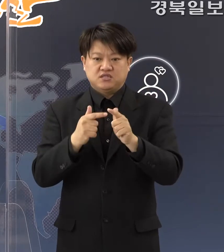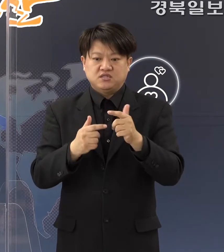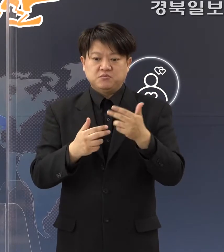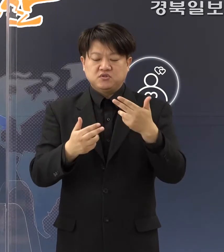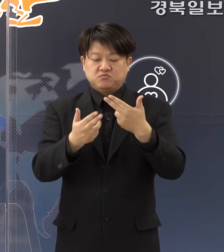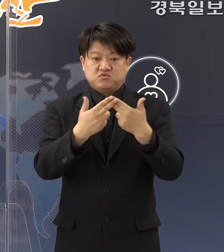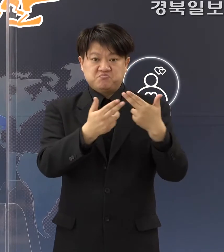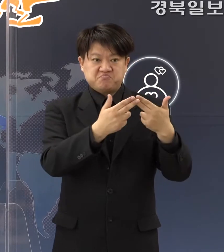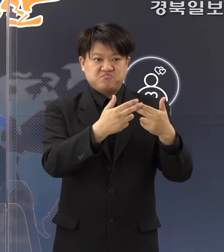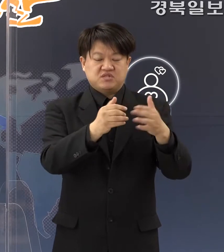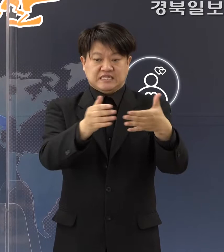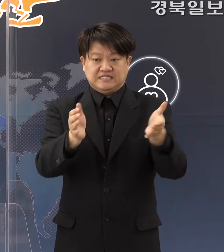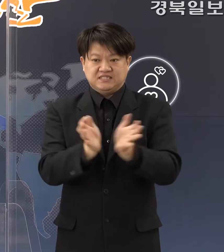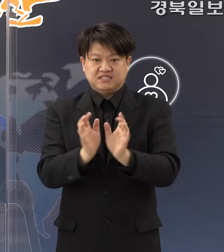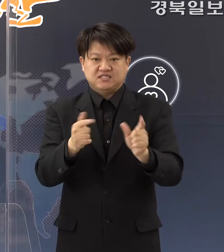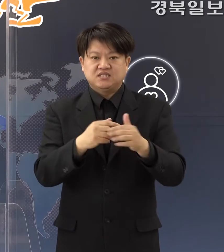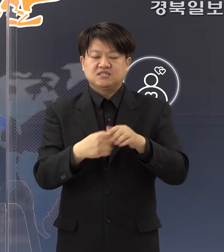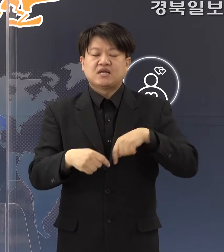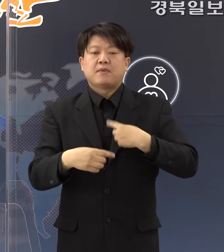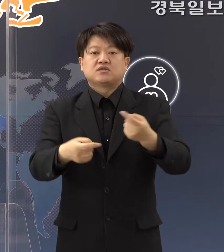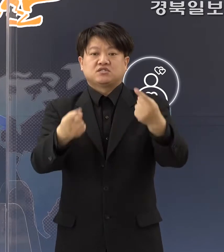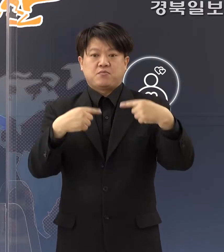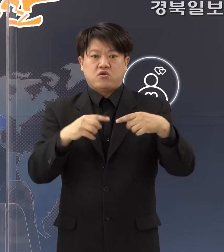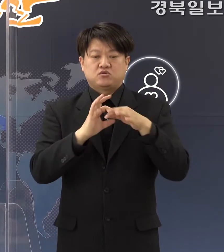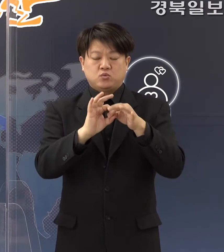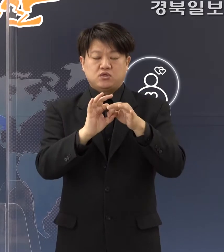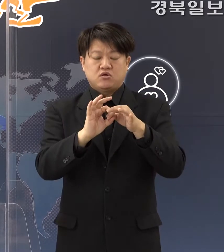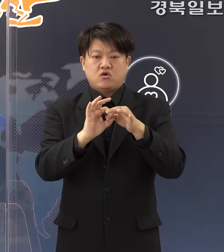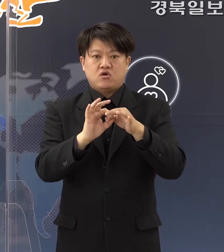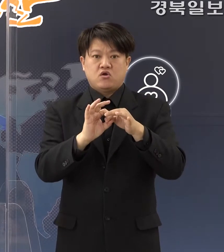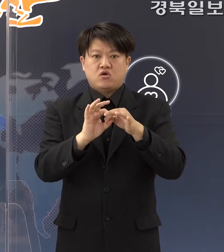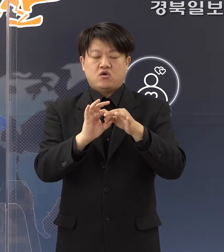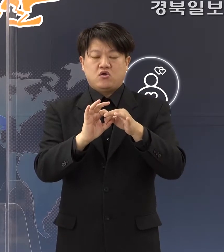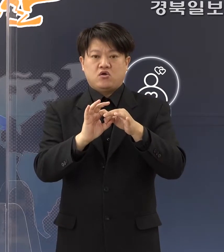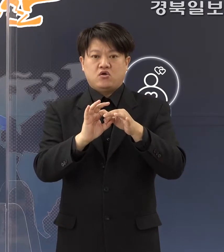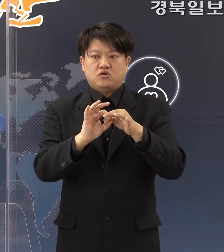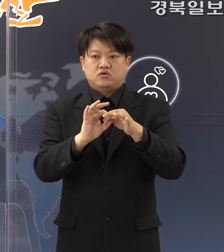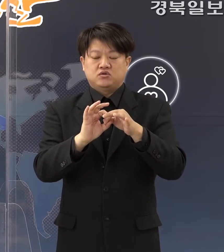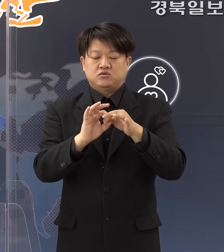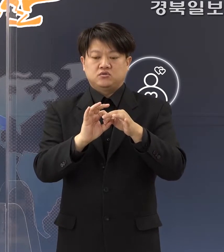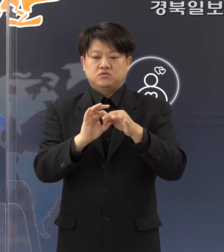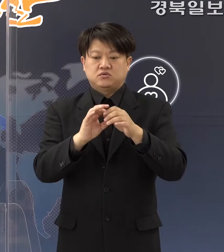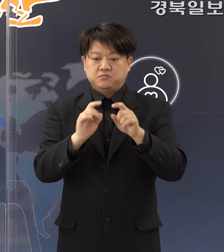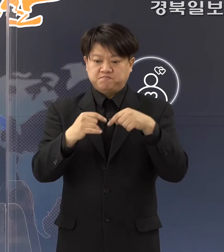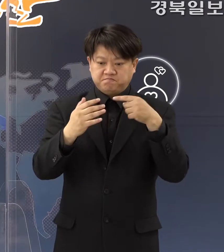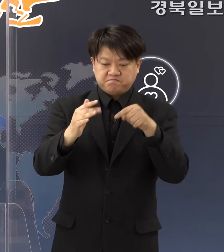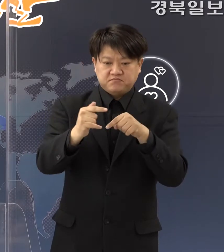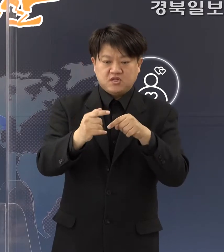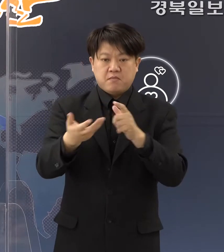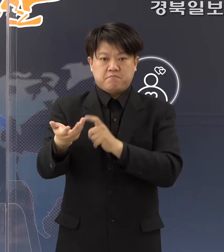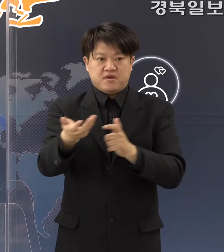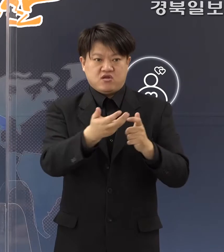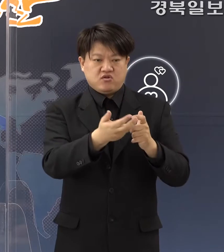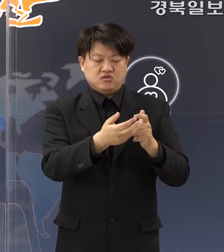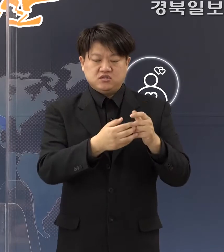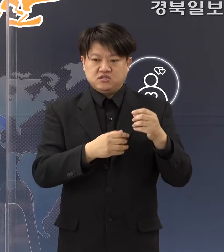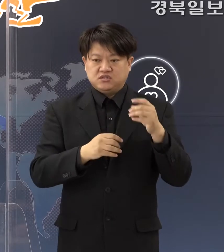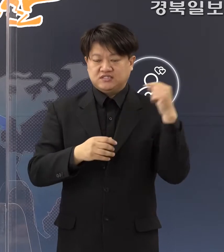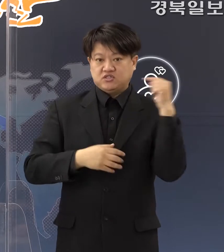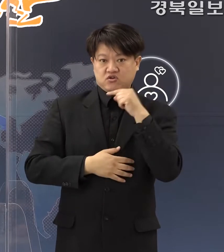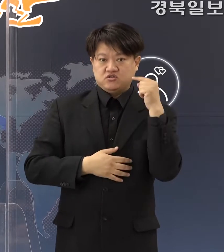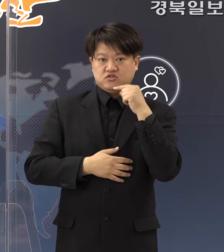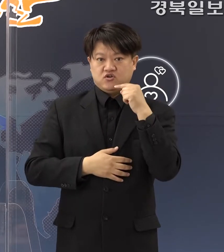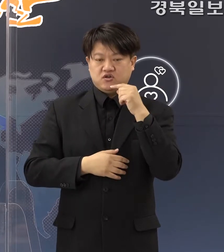단체들이 자발적인 참여로 해서 저희들 참여 방역수칙을 철저히 이행점검해 나가도록